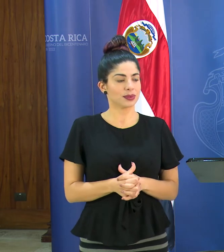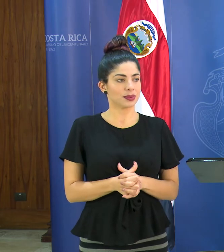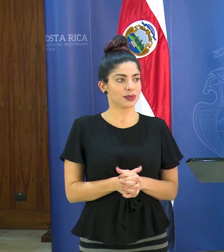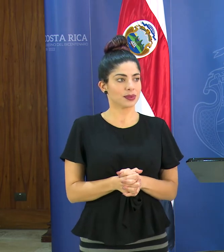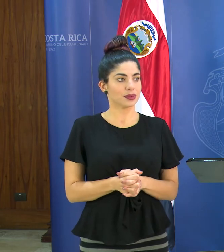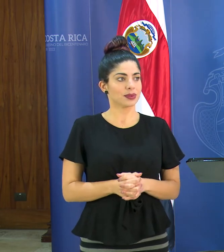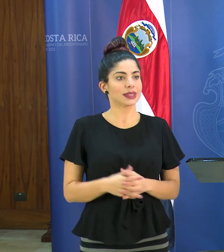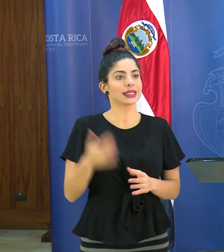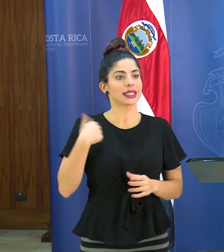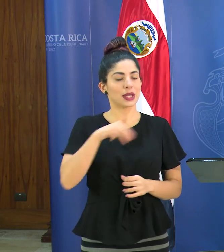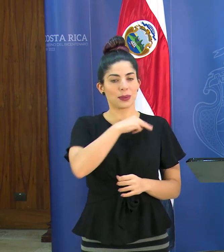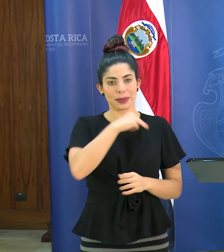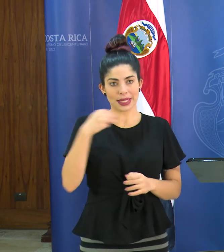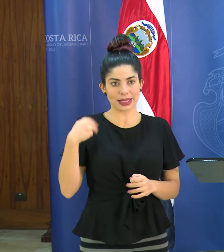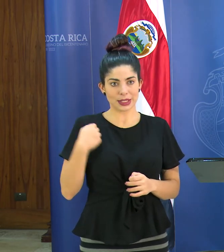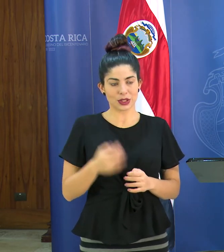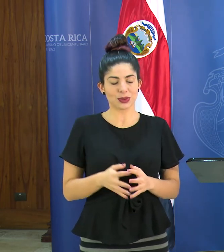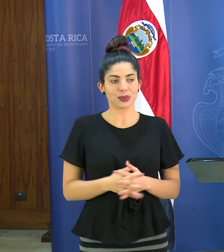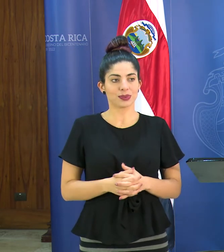señor ministro